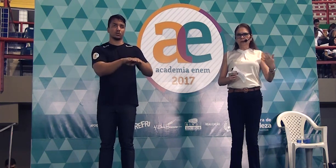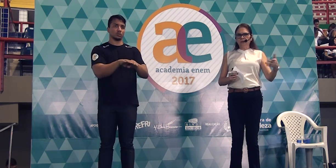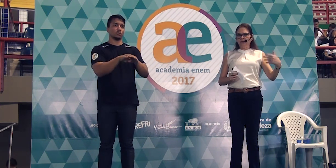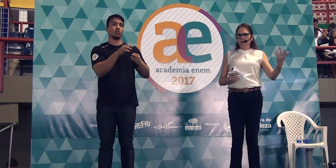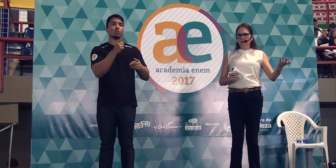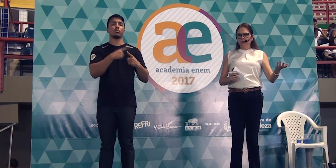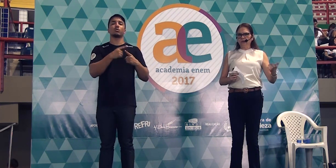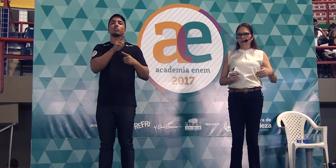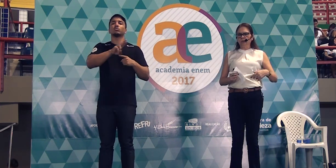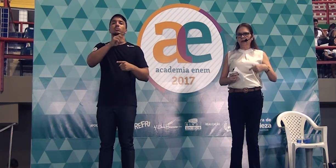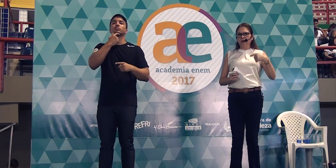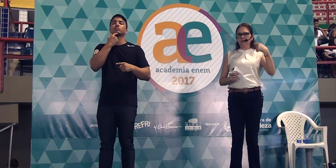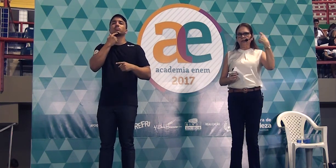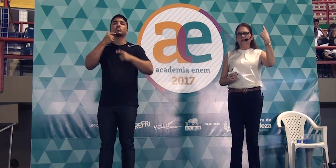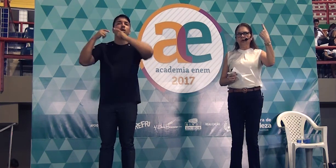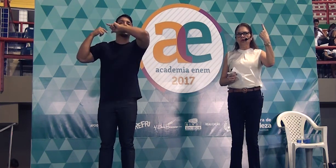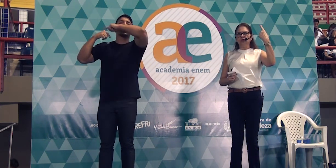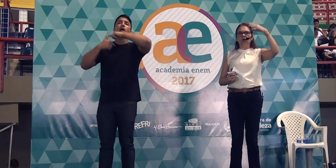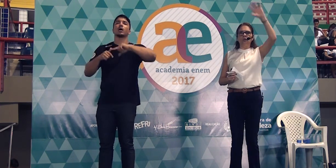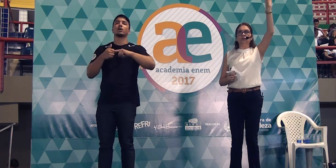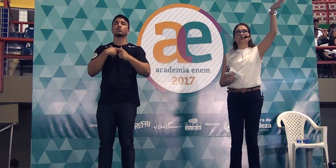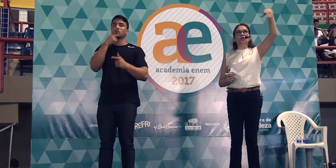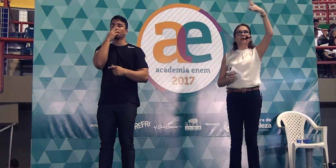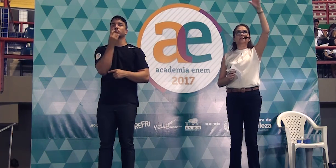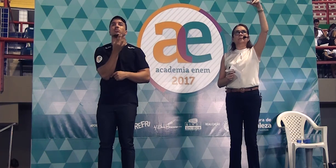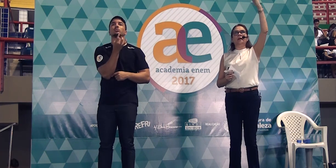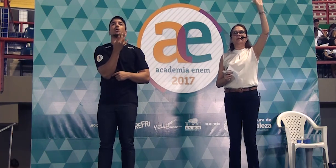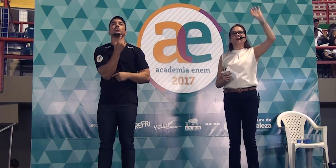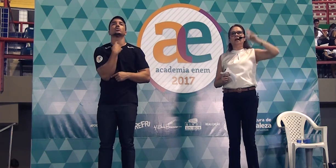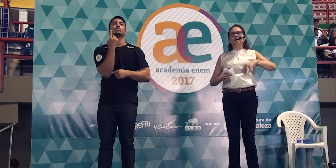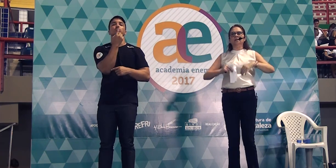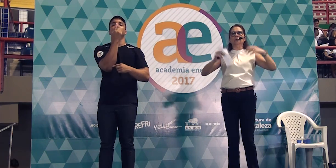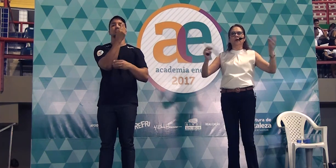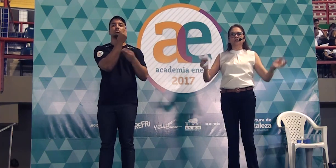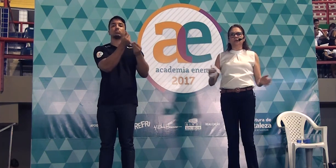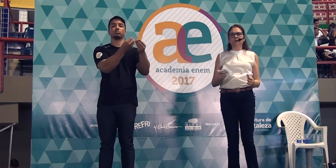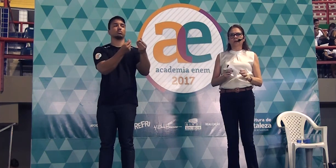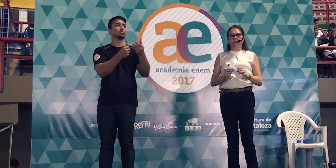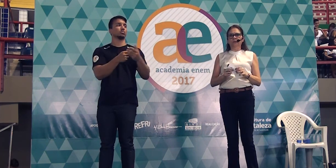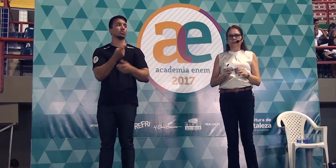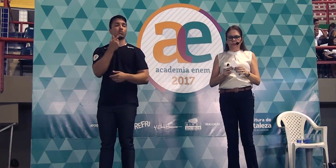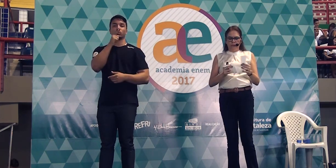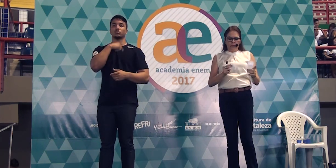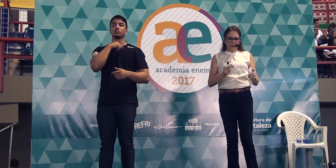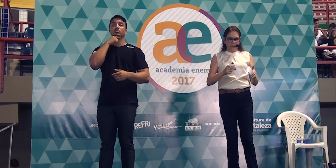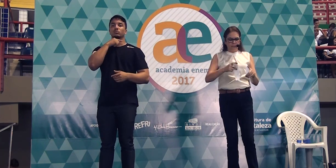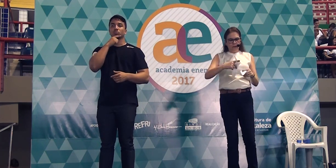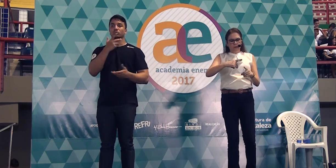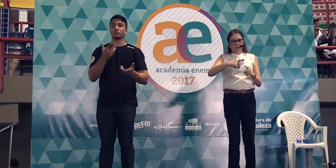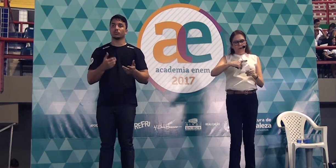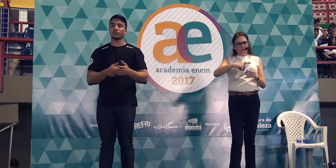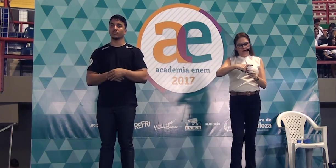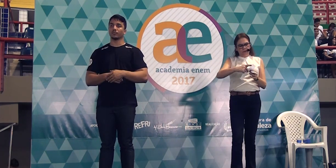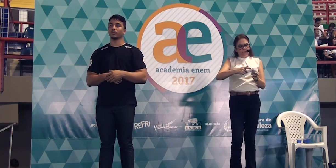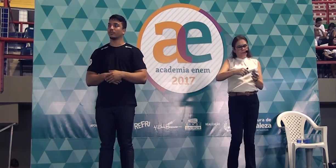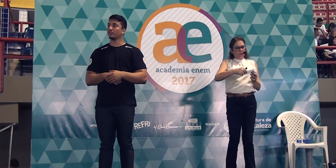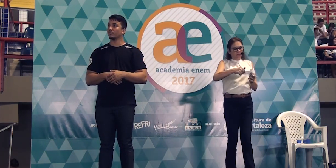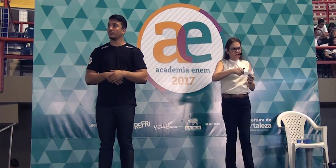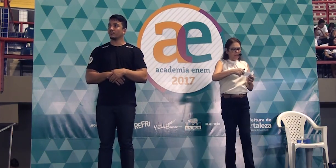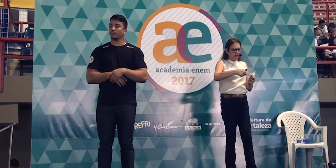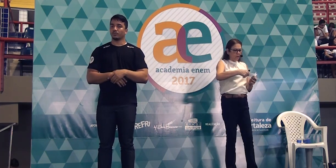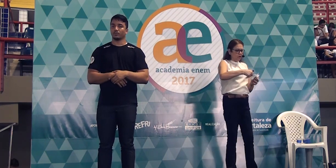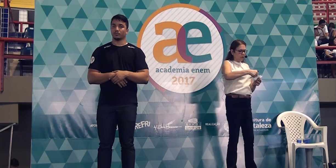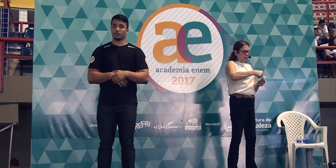que razão você preferiu usar um termo clássico e ficou solto? só essa palavra clássica e o resto não, tá? Por fim,